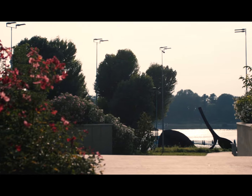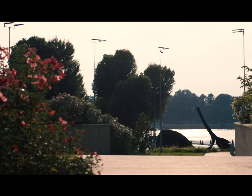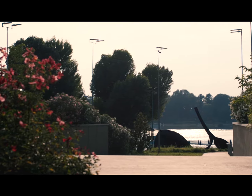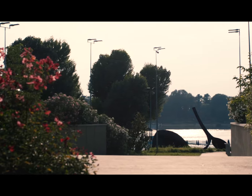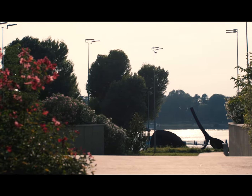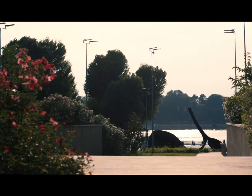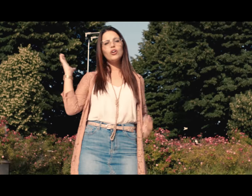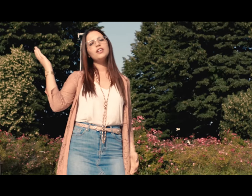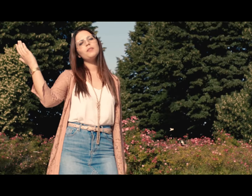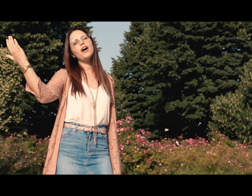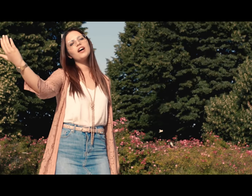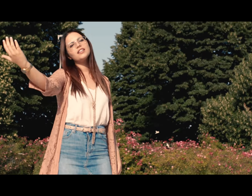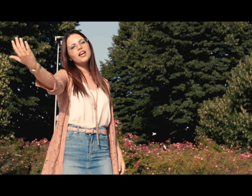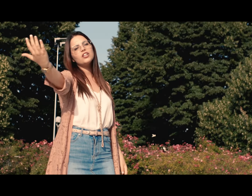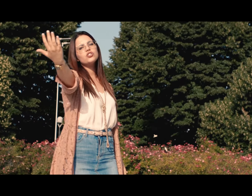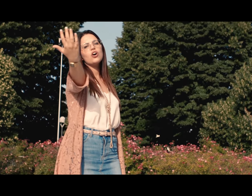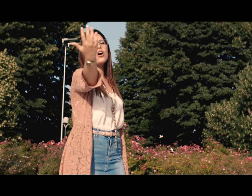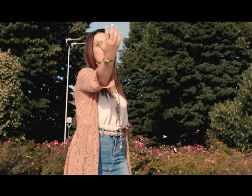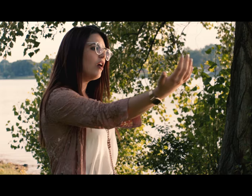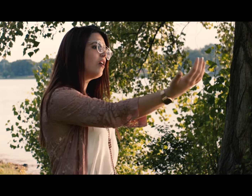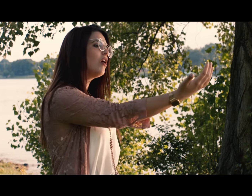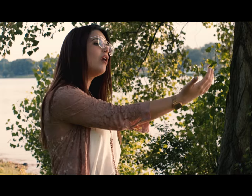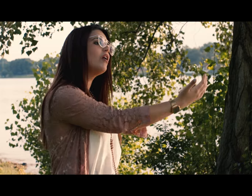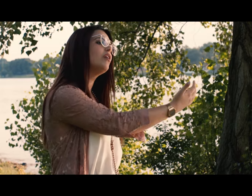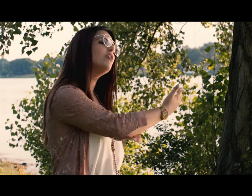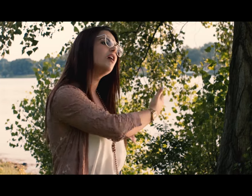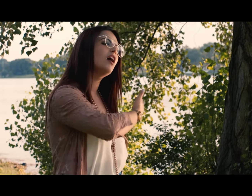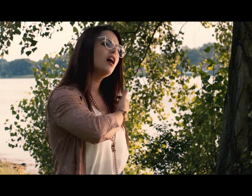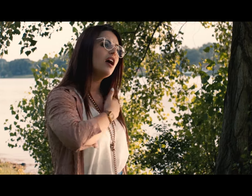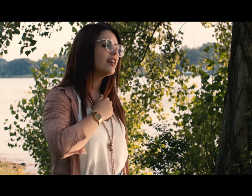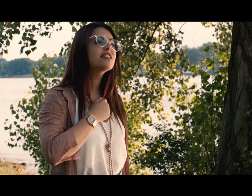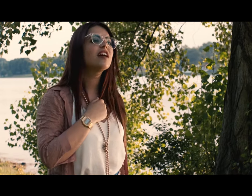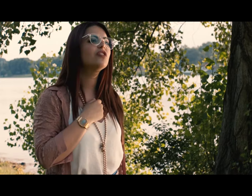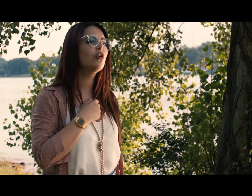Ogni parte di ciò Che è stato